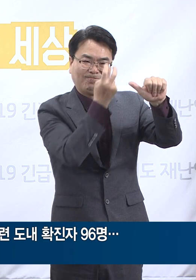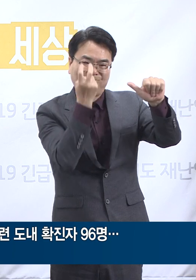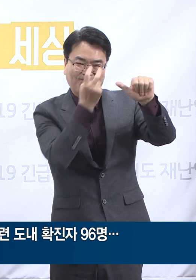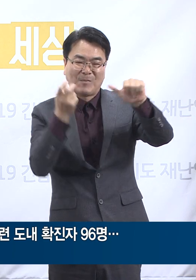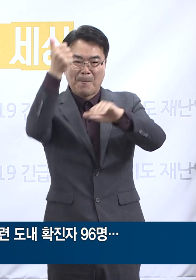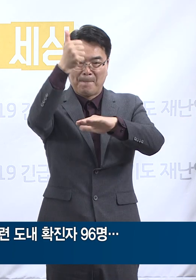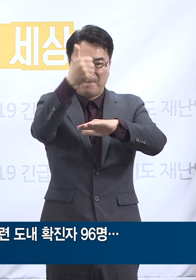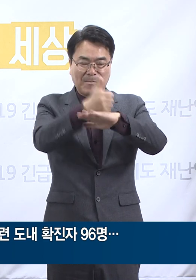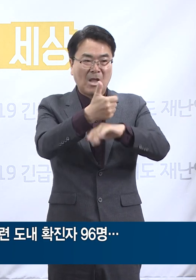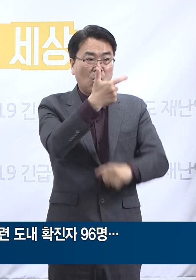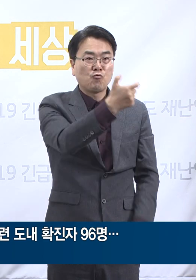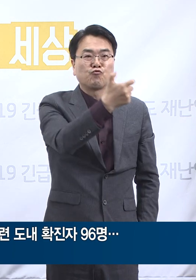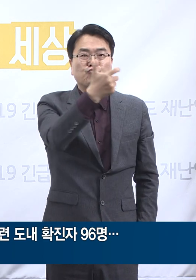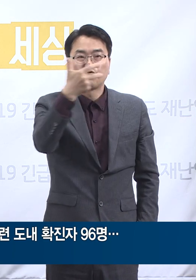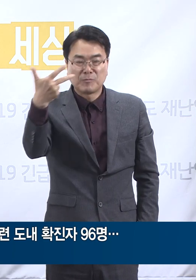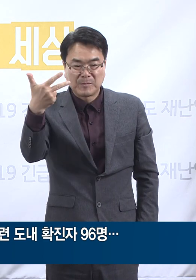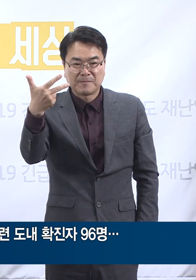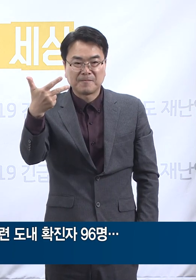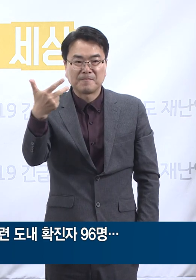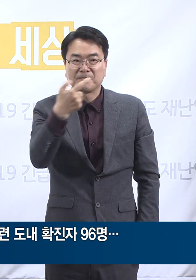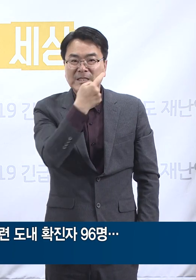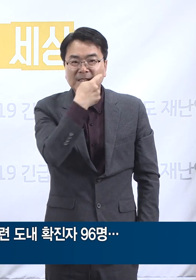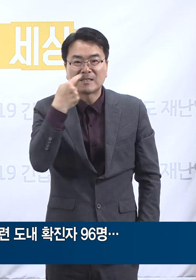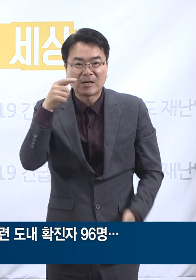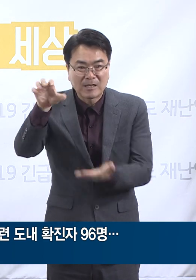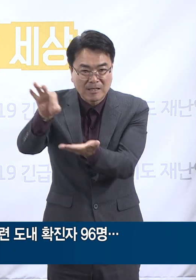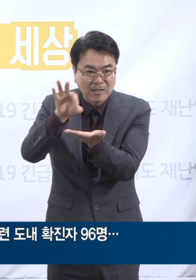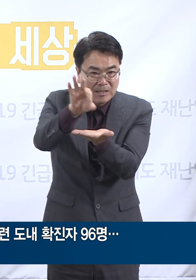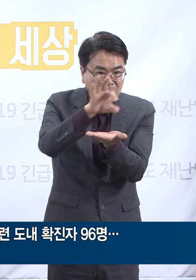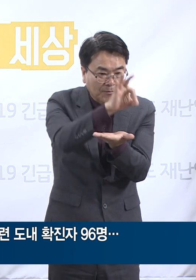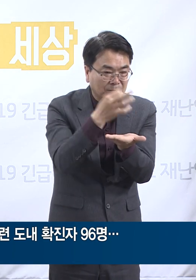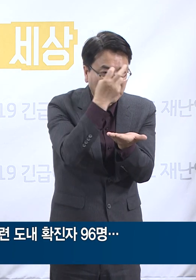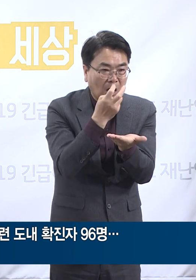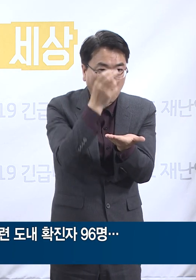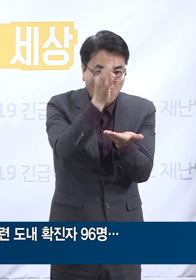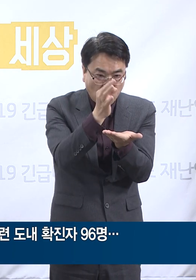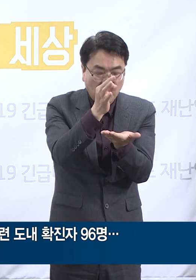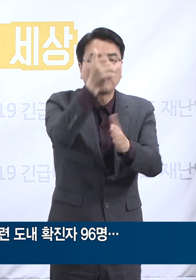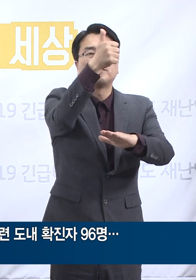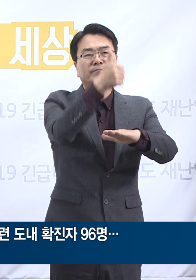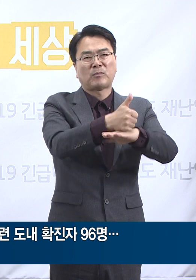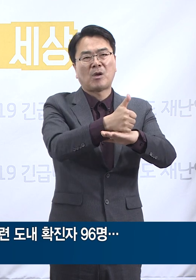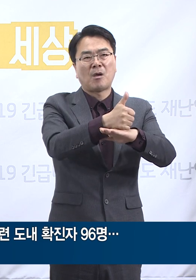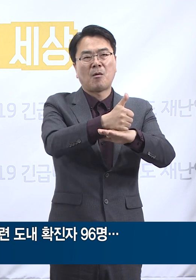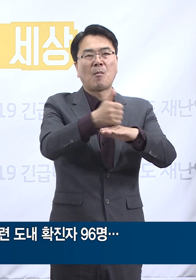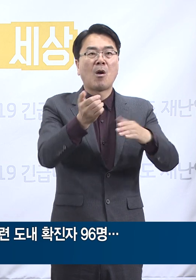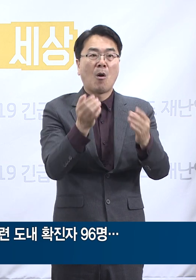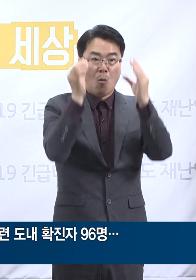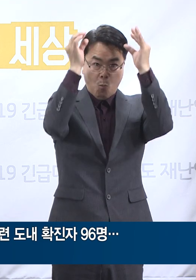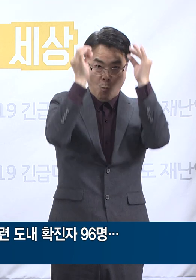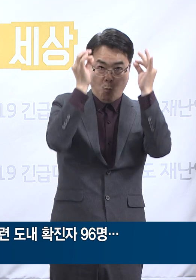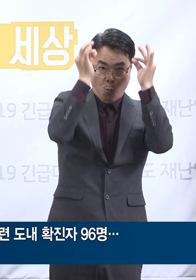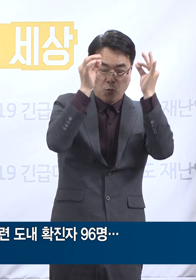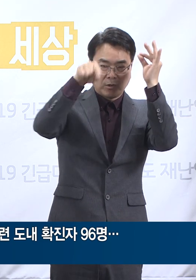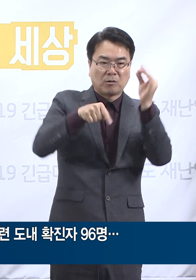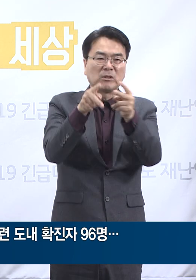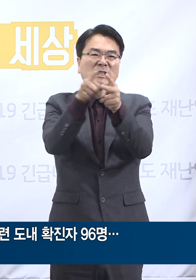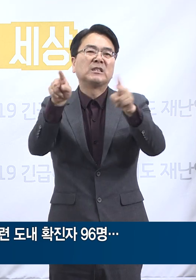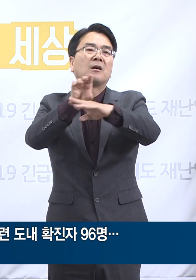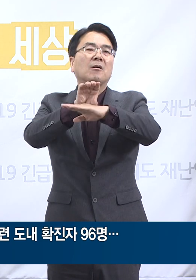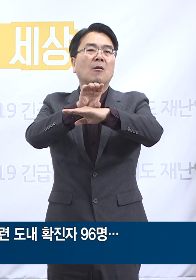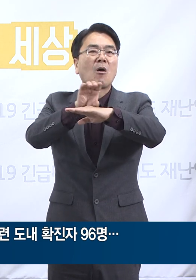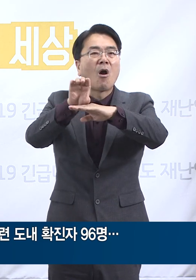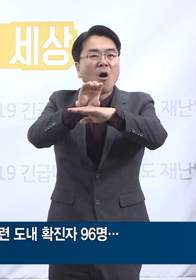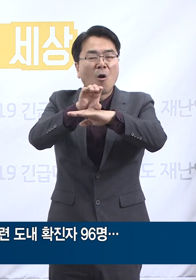총 67건의 환경검체를 채취하여 검사한 결과 공용안전모와 2층 패킹 작업장 내